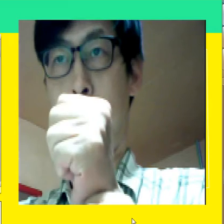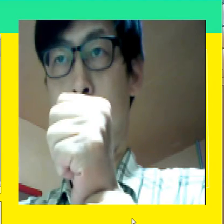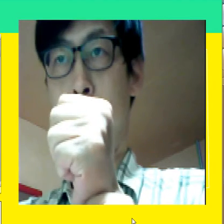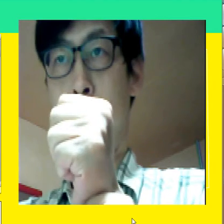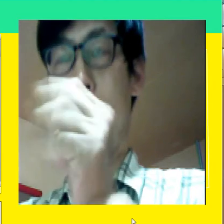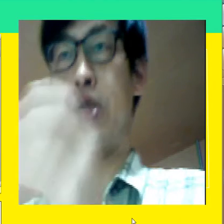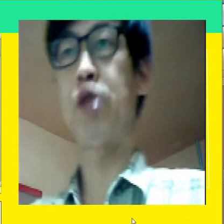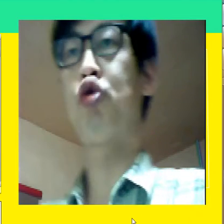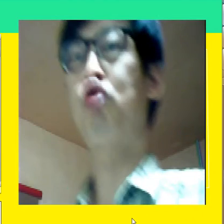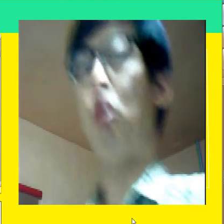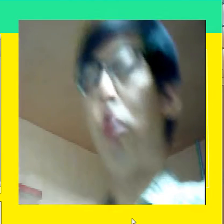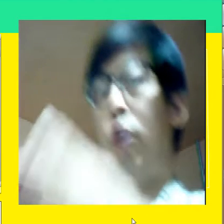주소 주소